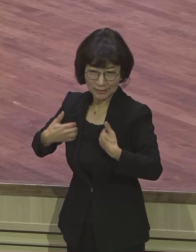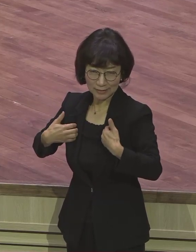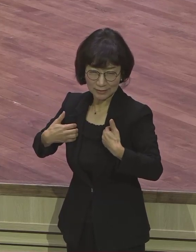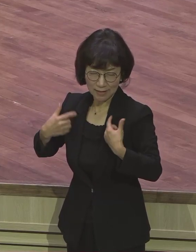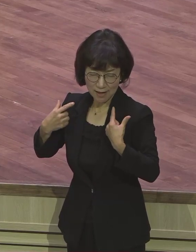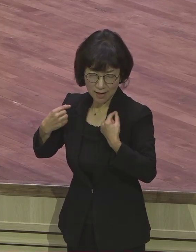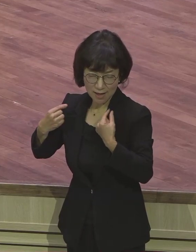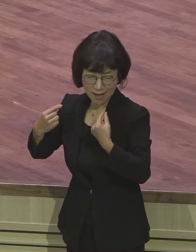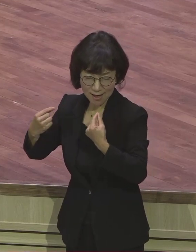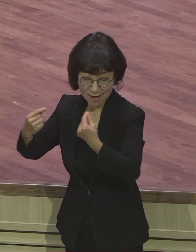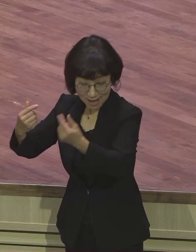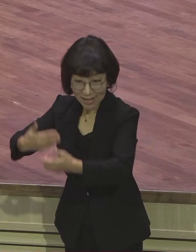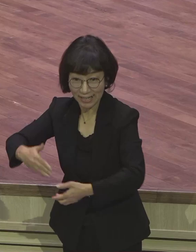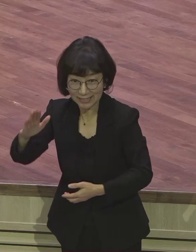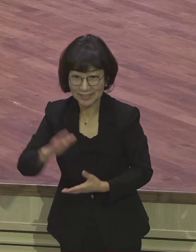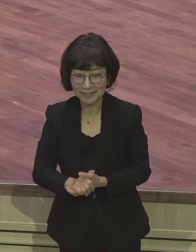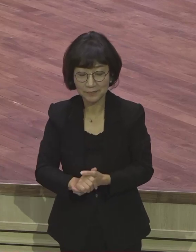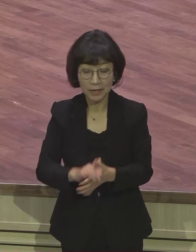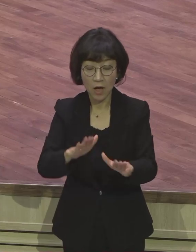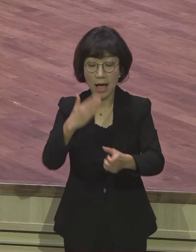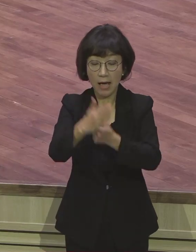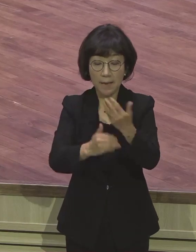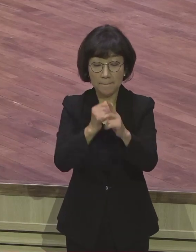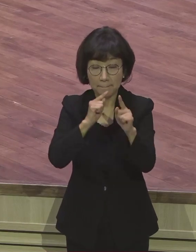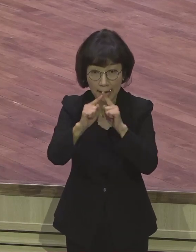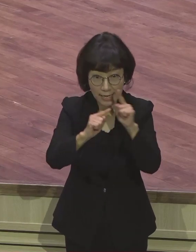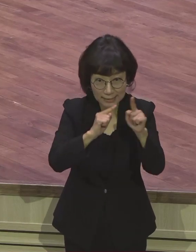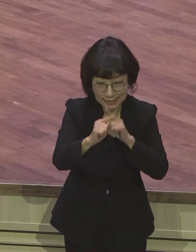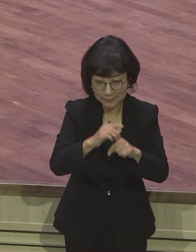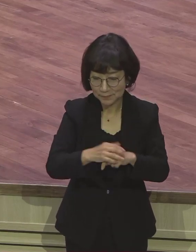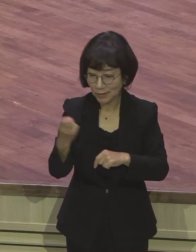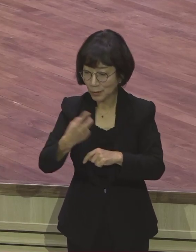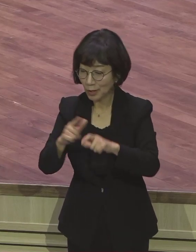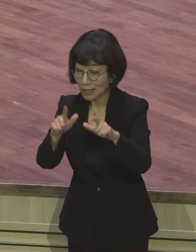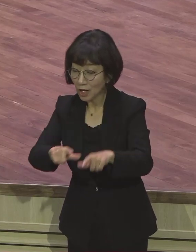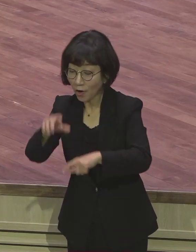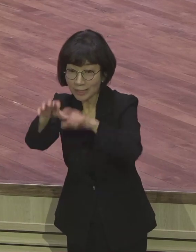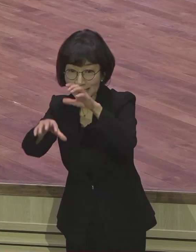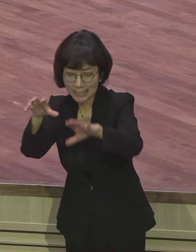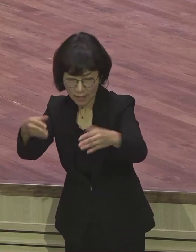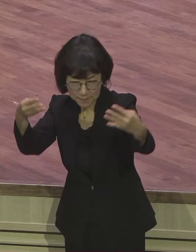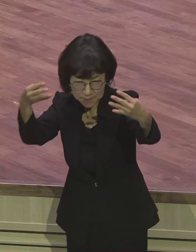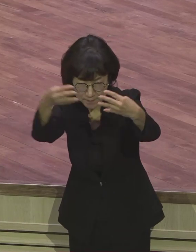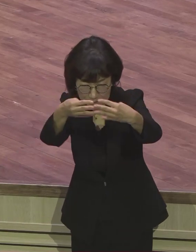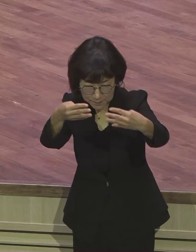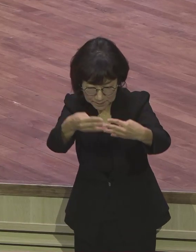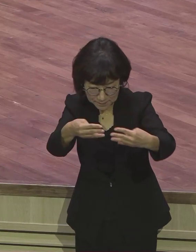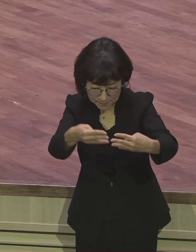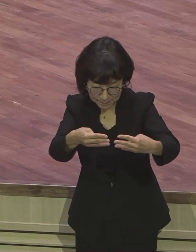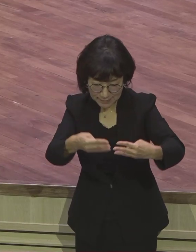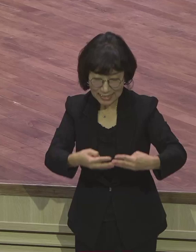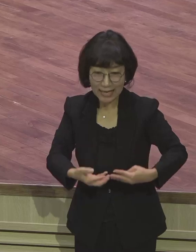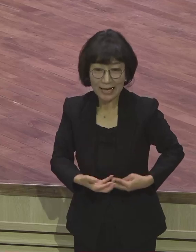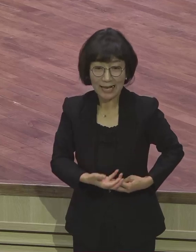말씀과 현장이 접목된 사람이 견고합니다